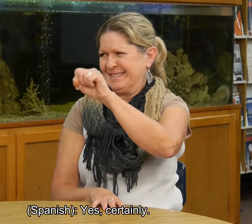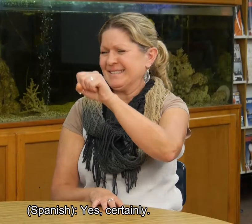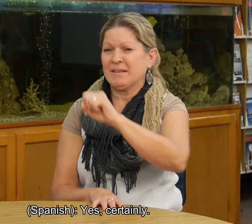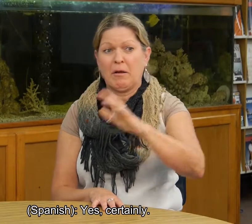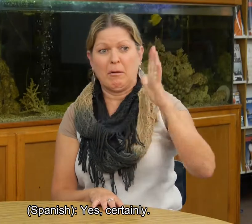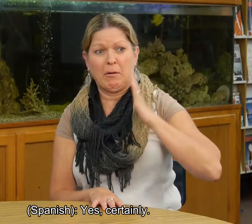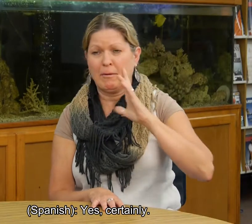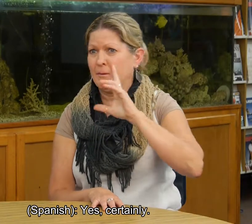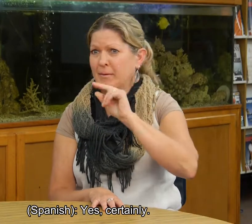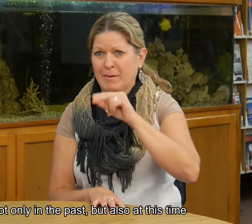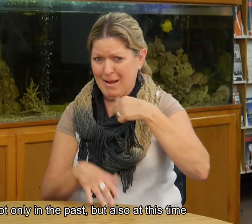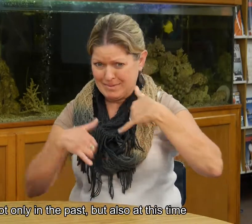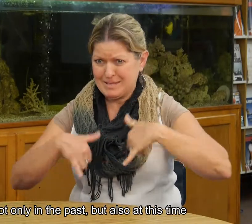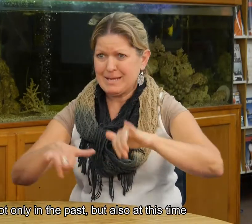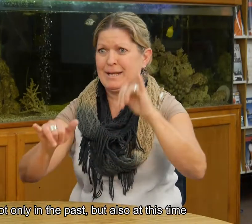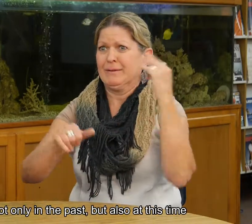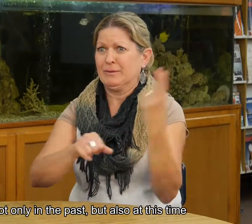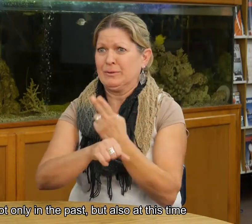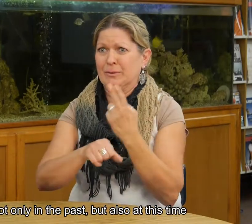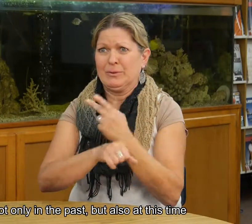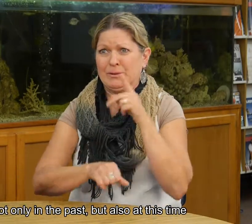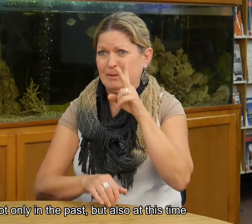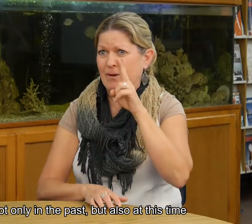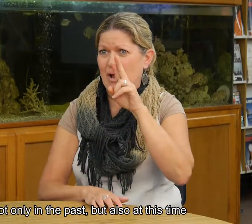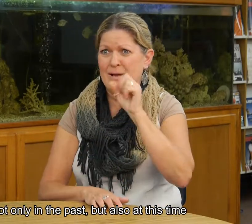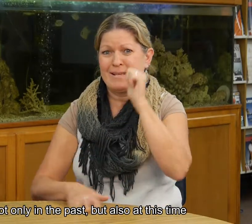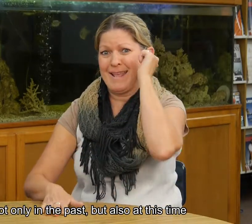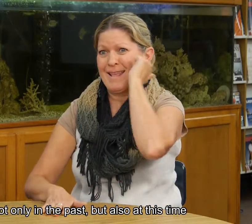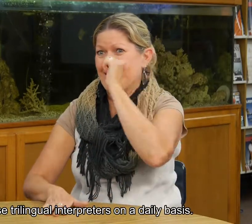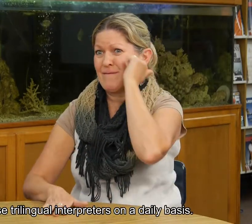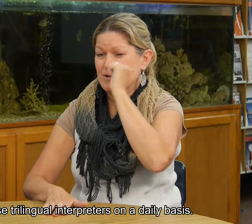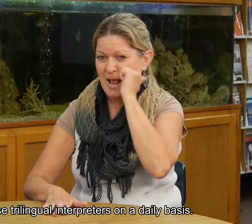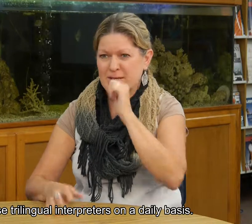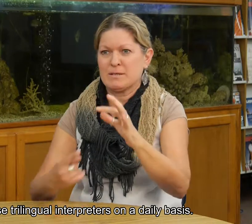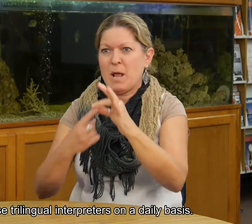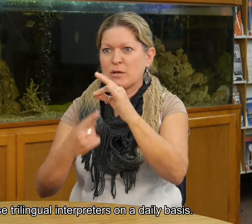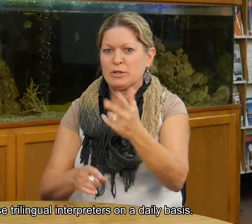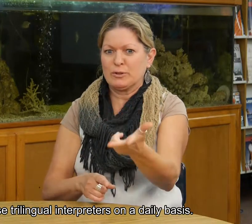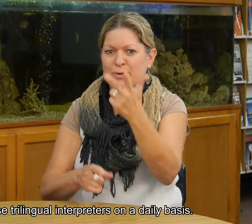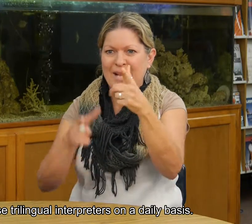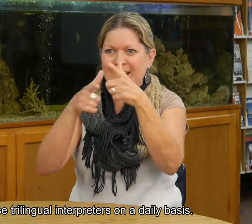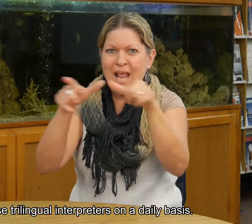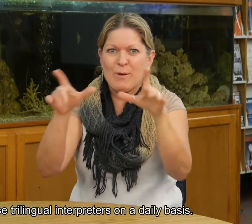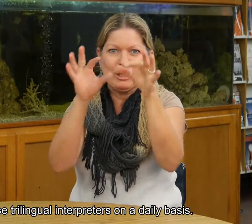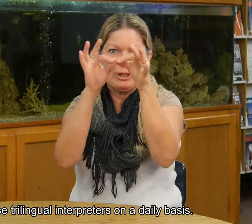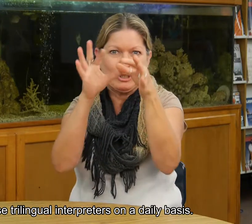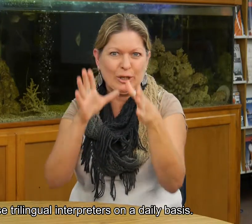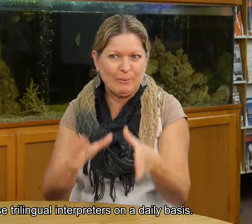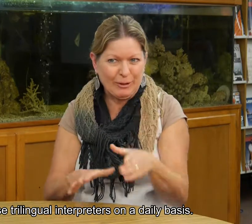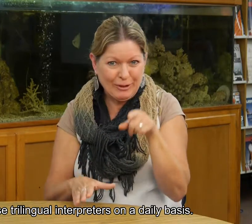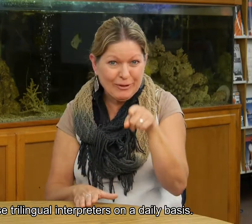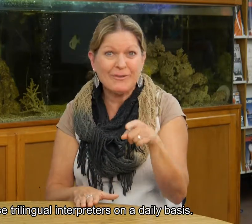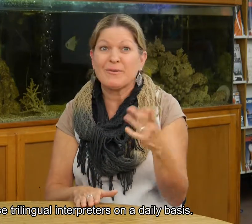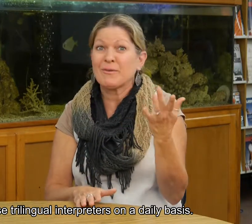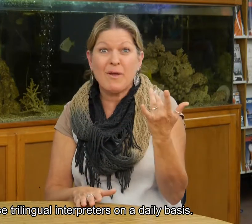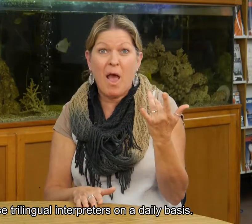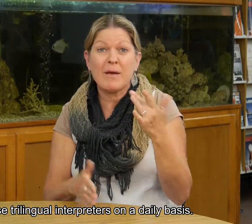Ciertamente que sí. No solo en el pasado, sino en esos momentos, los utilizo a diario, los intérpretes